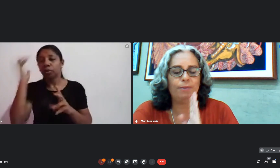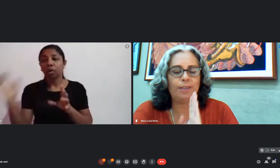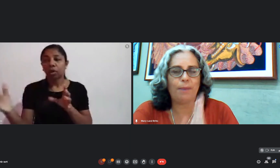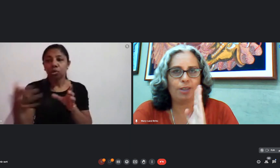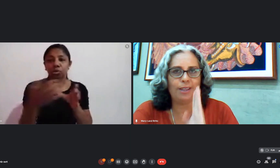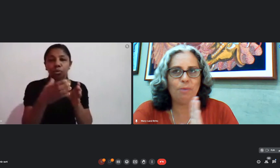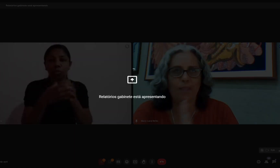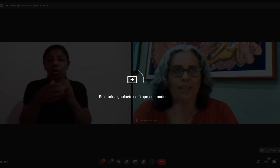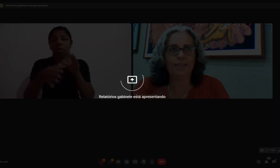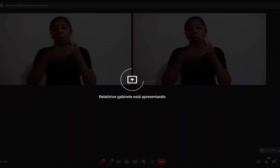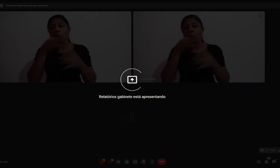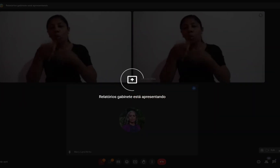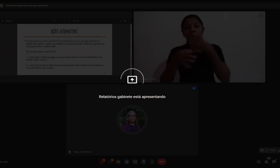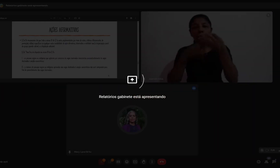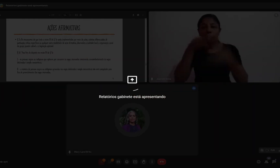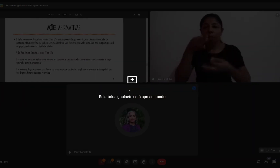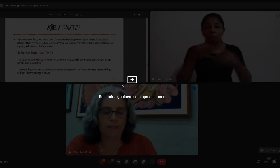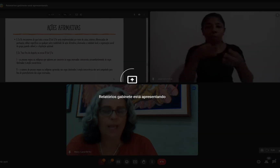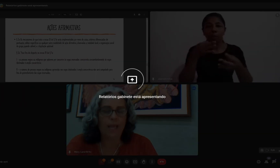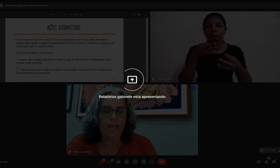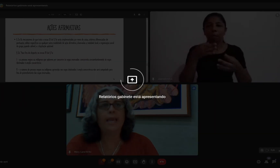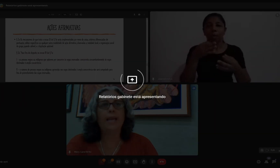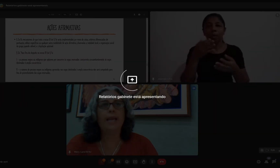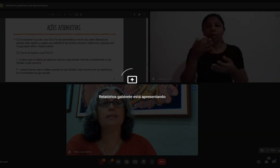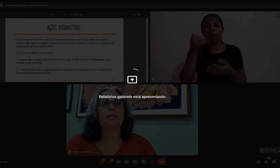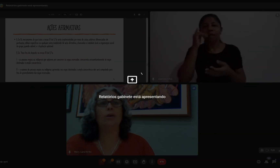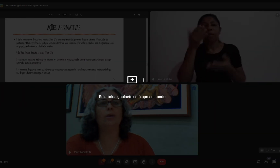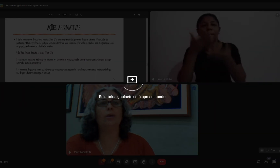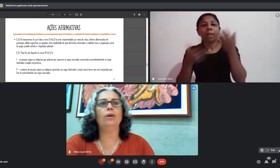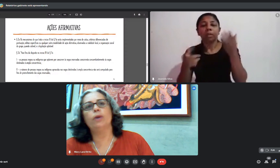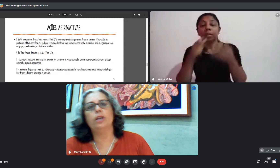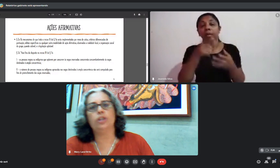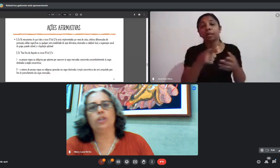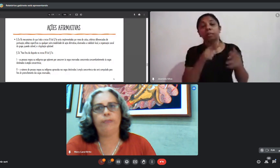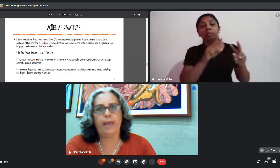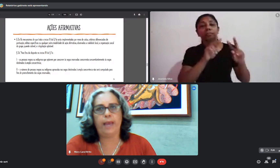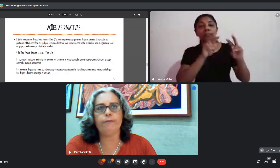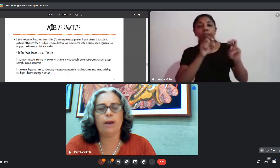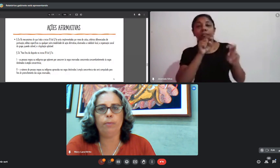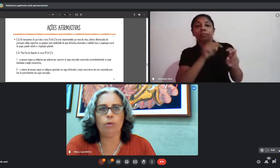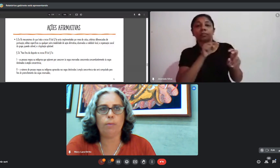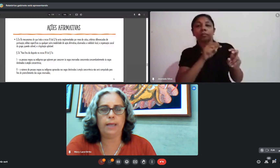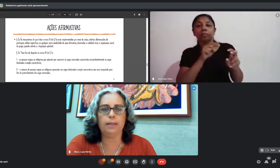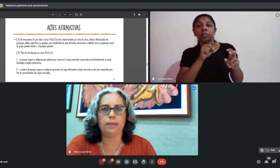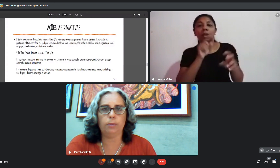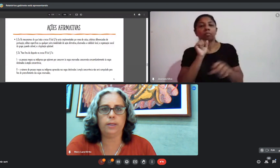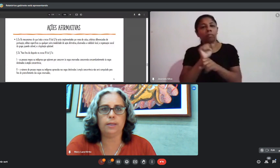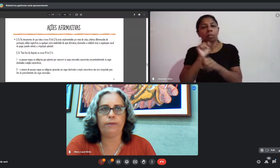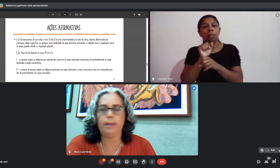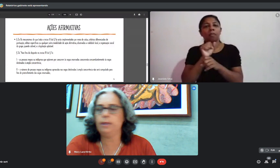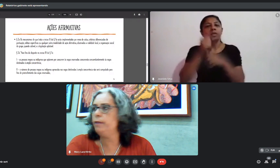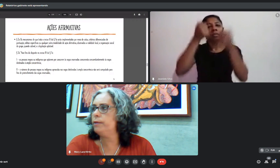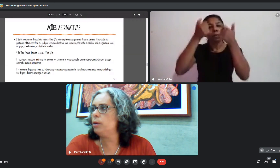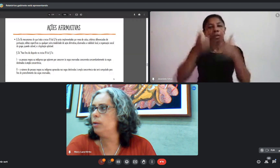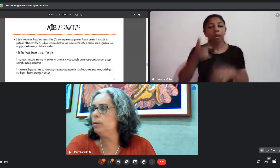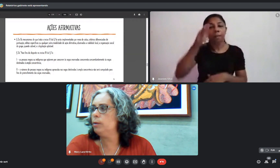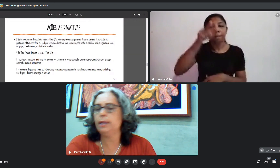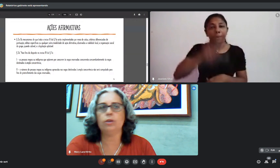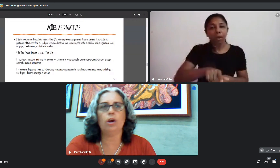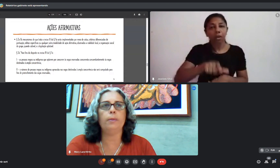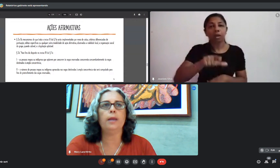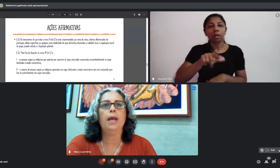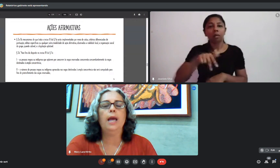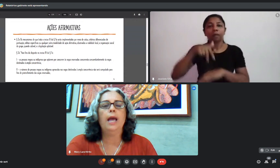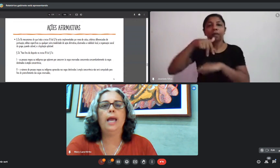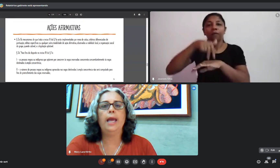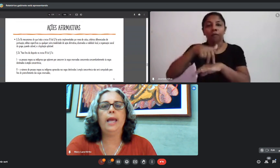específicos para a gente não perder esse nome tá bom gente em relação daqui a pouco a gente vem e fala um pouco mais dessas coisas maturas enquanto o Agra